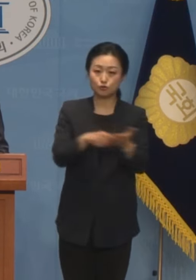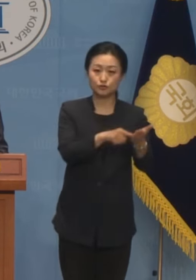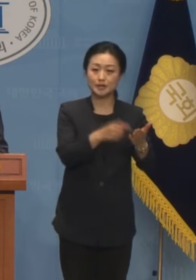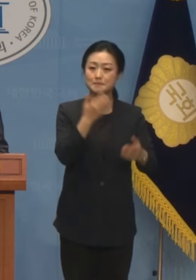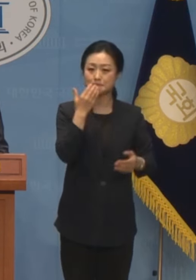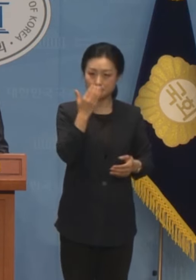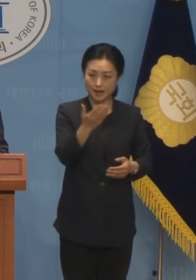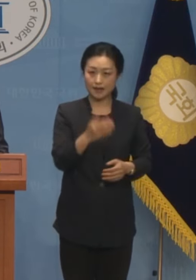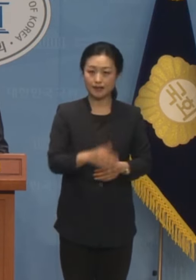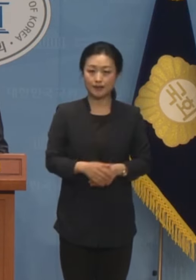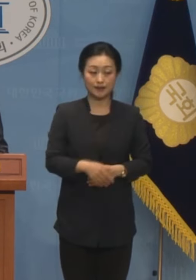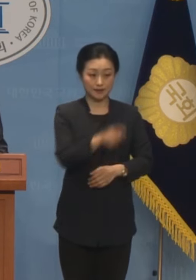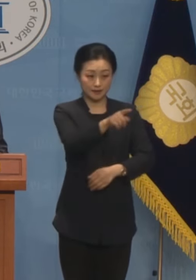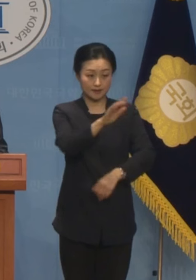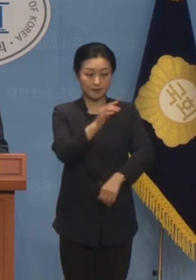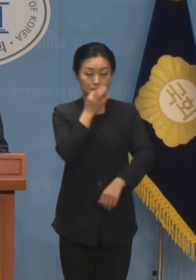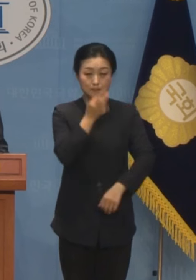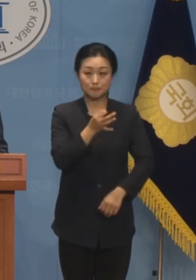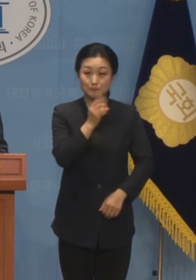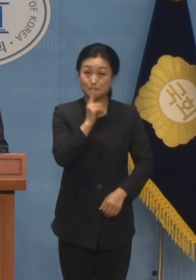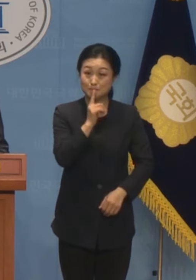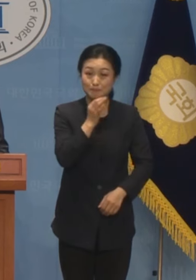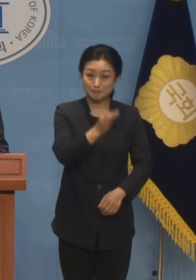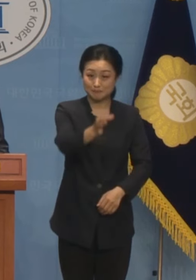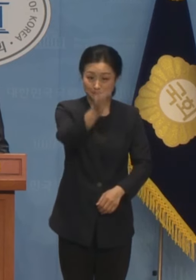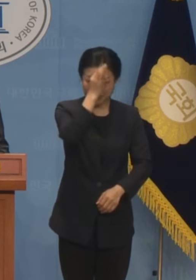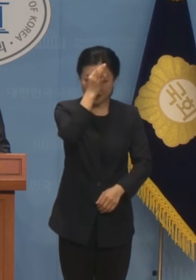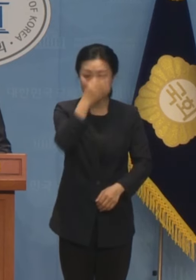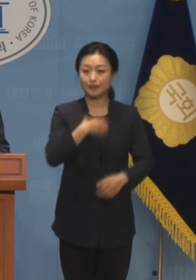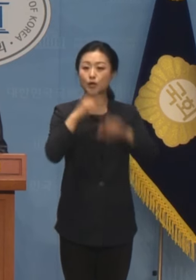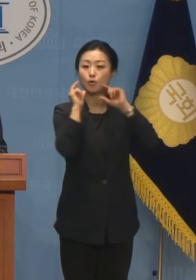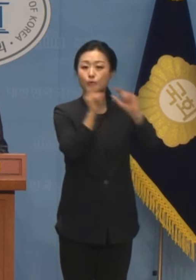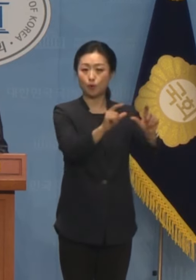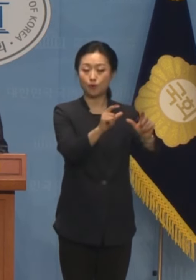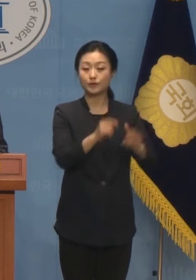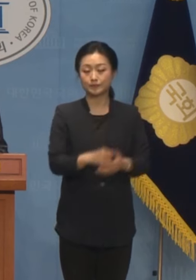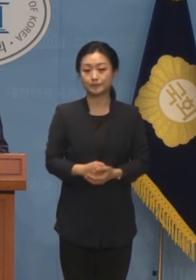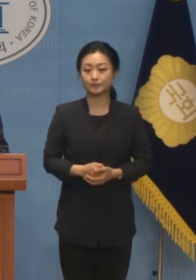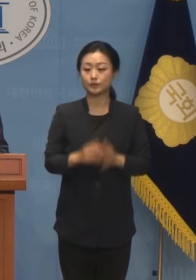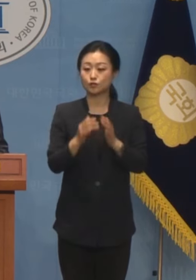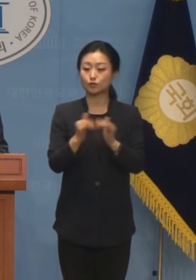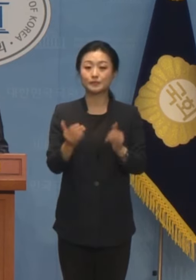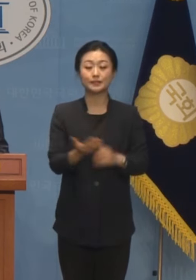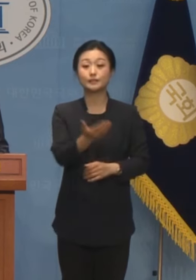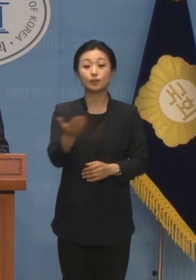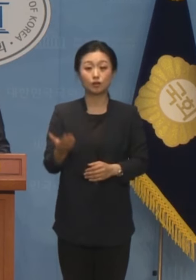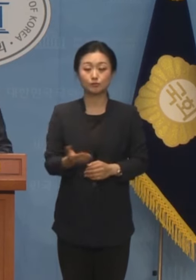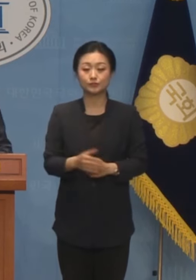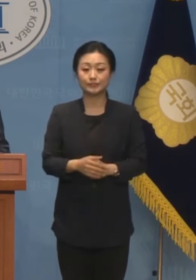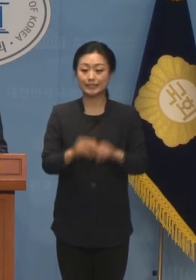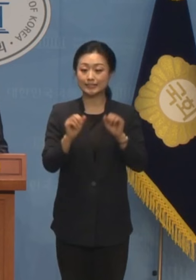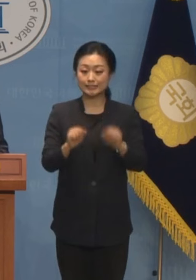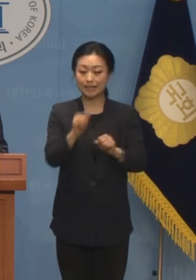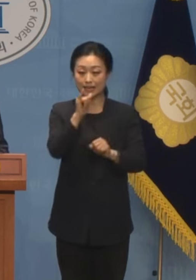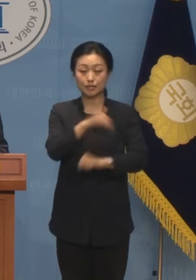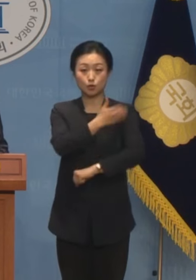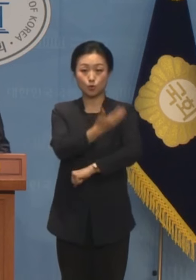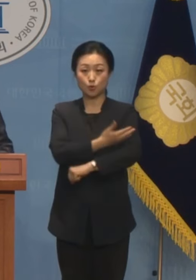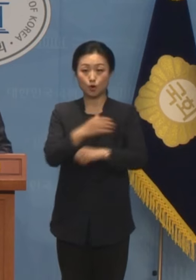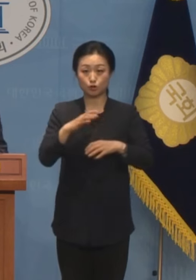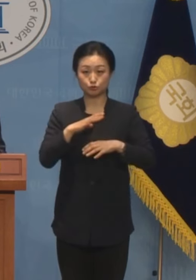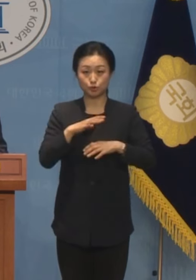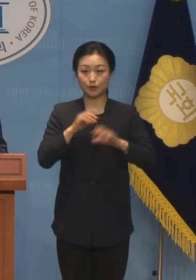스스로 초래하는 것이라는 점을 강력히 경고합니다. 국민들은 살아있는 권력을